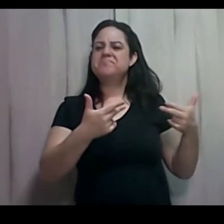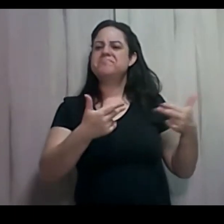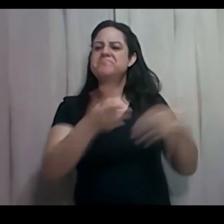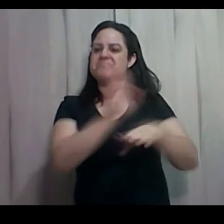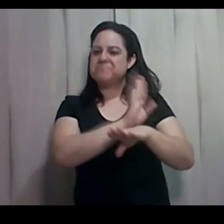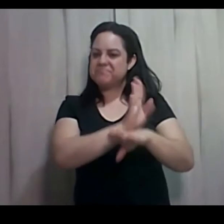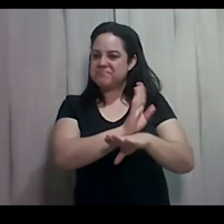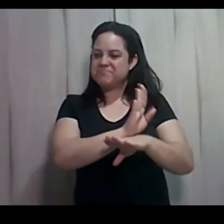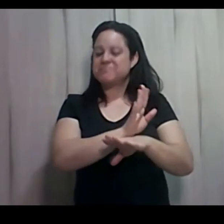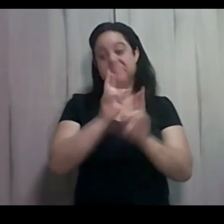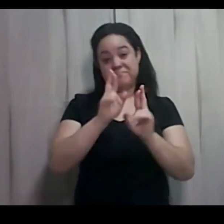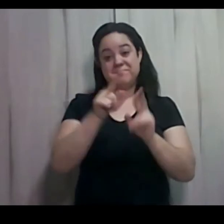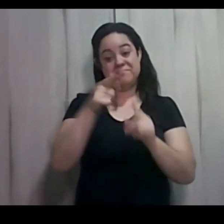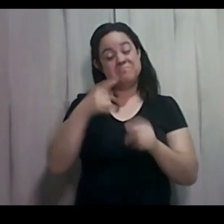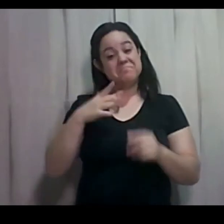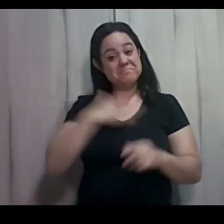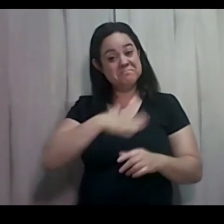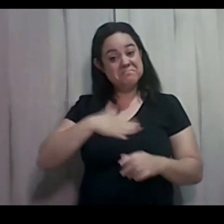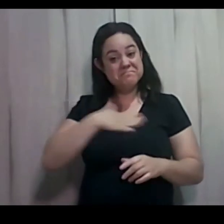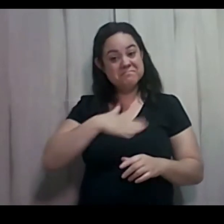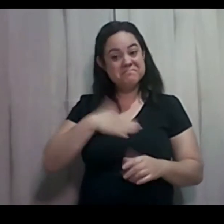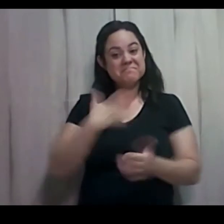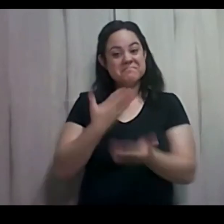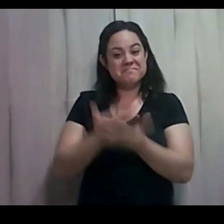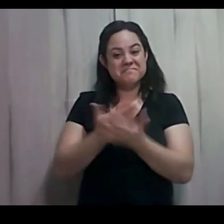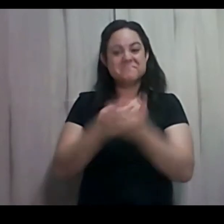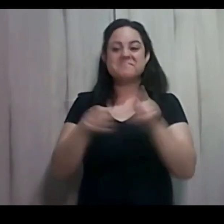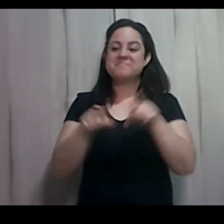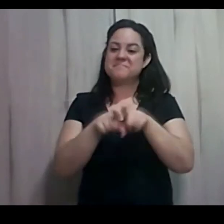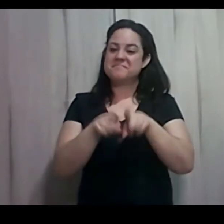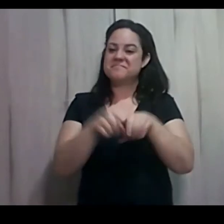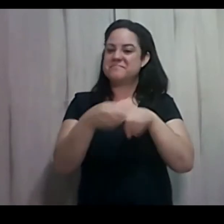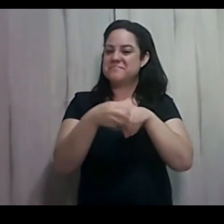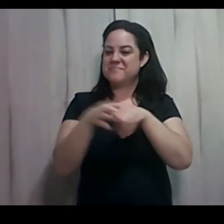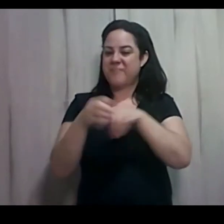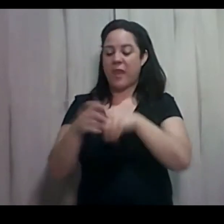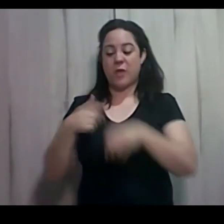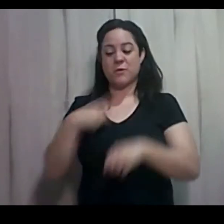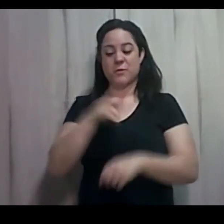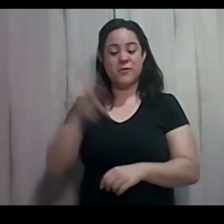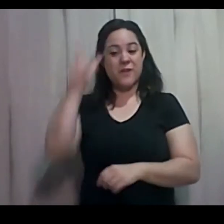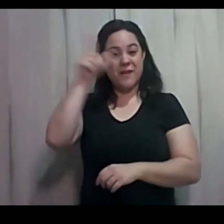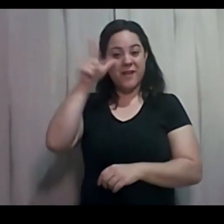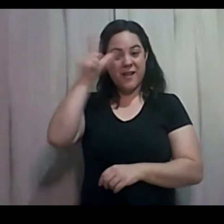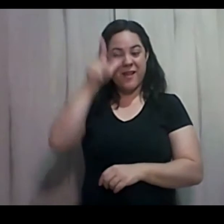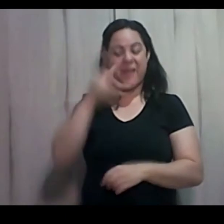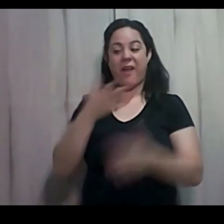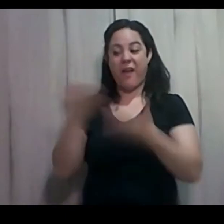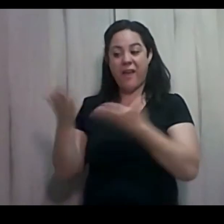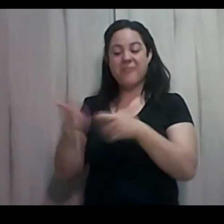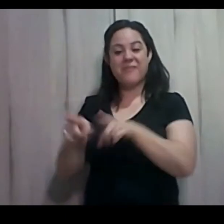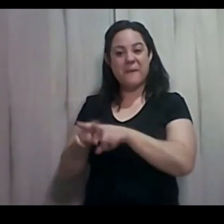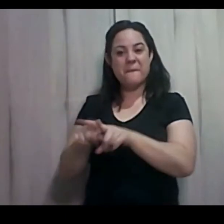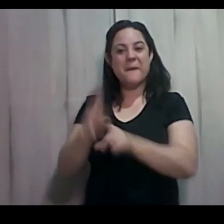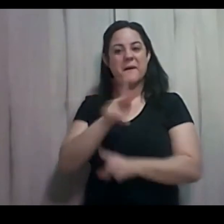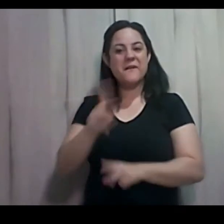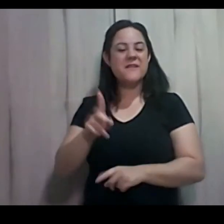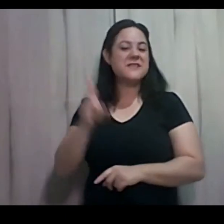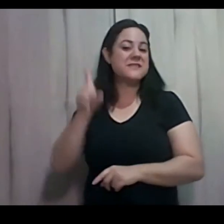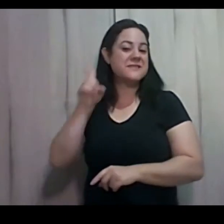curtindo, estudando e compartilhando. Eu sou o professor Leclerc e aqui ao meu lado a professora Daniele. E hoje